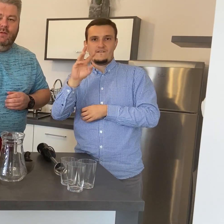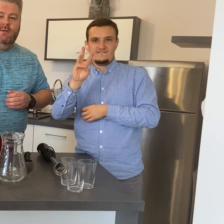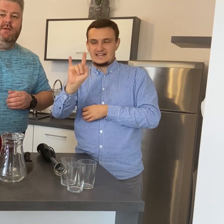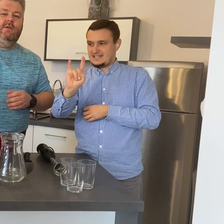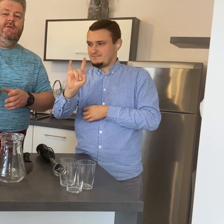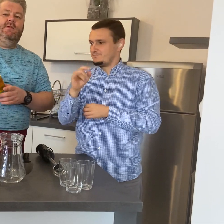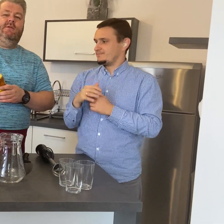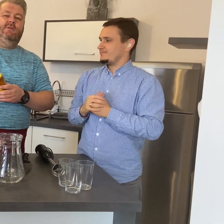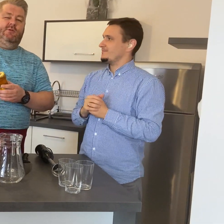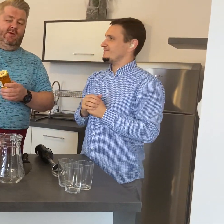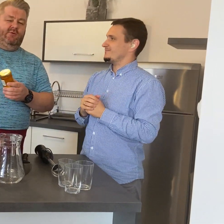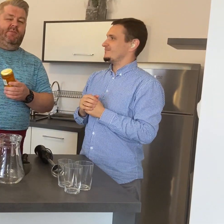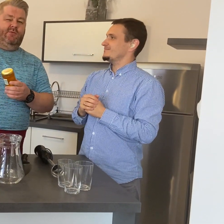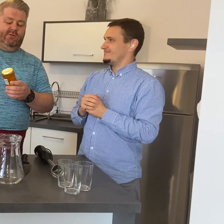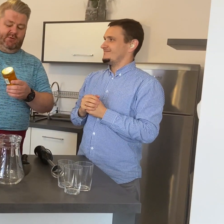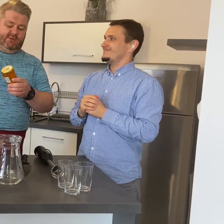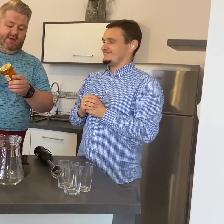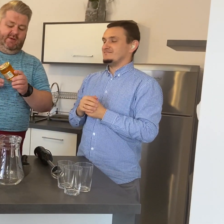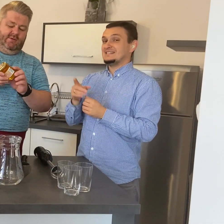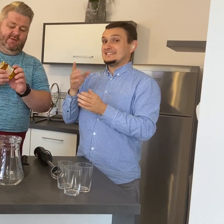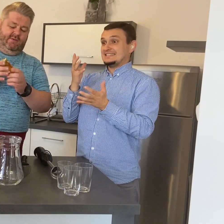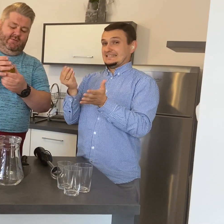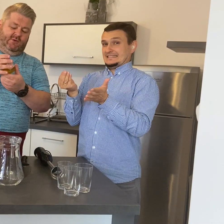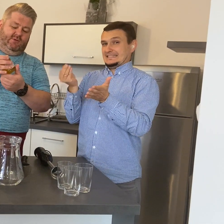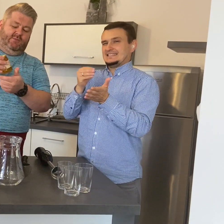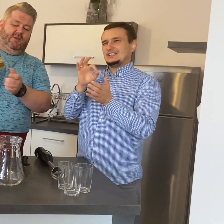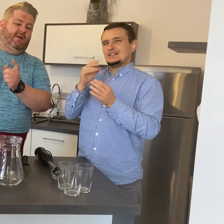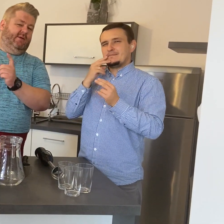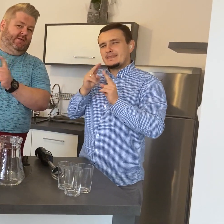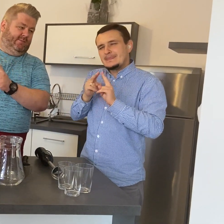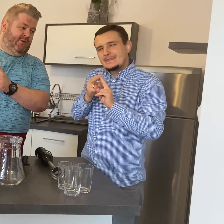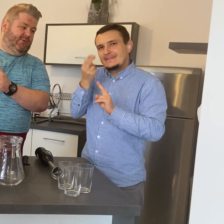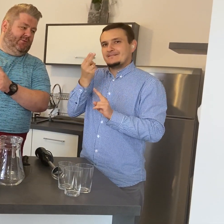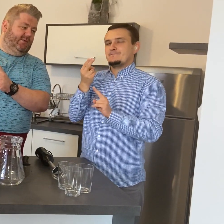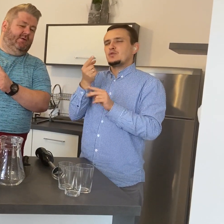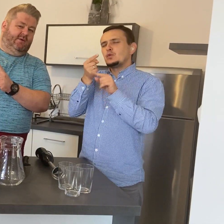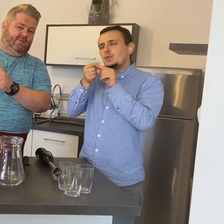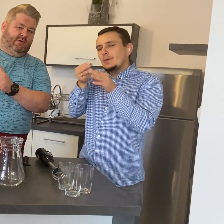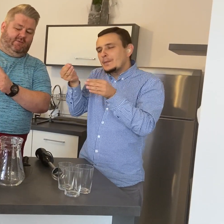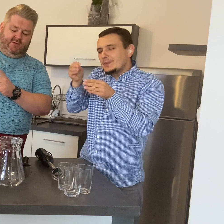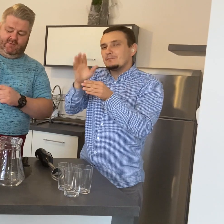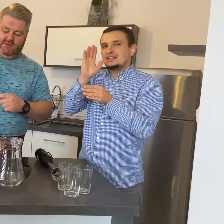Do tego, żeby było słodkie, to odrobinę miodu wielokwiatowego.